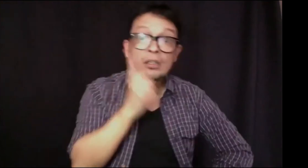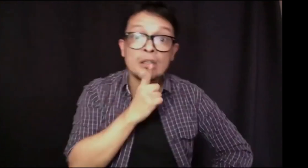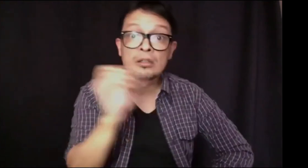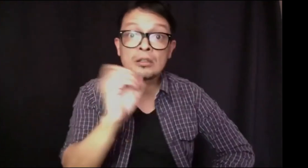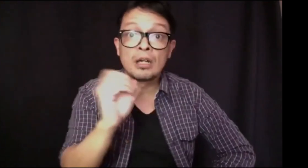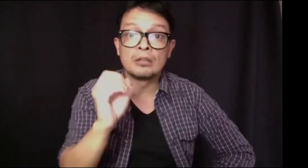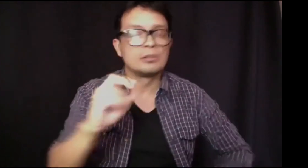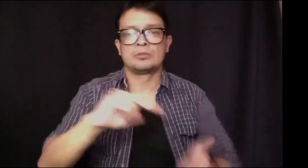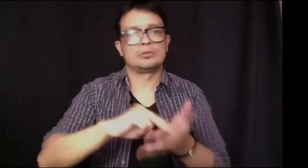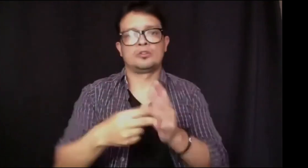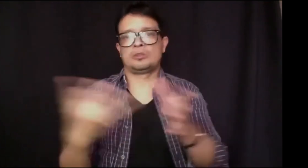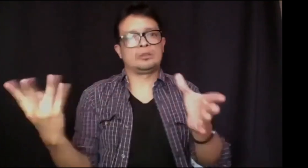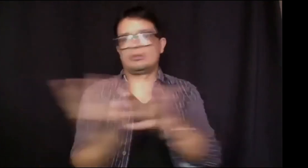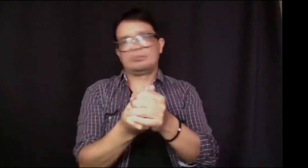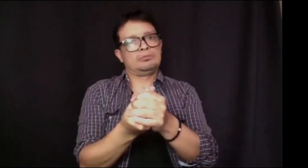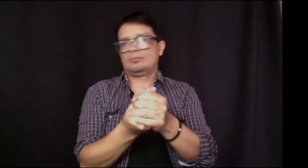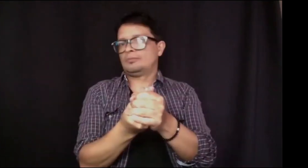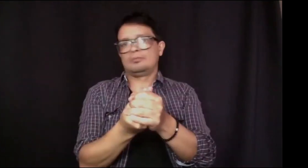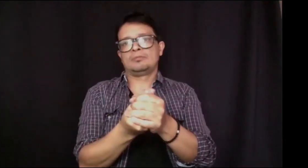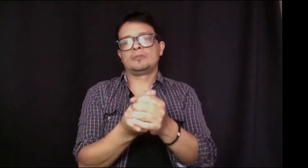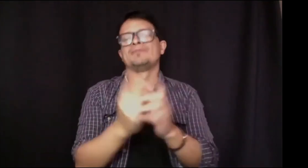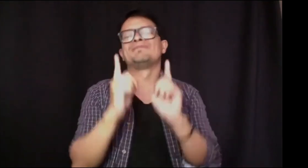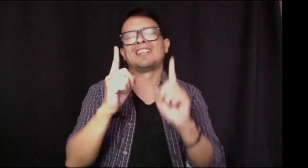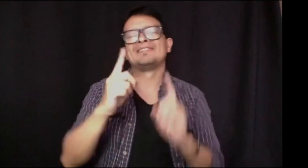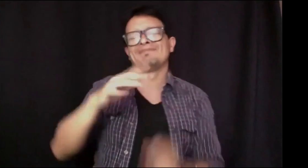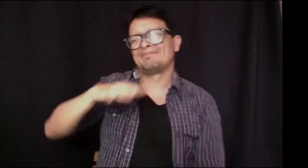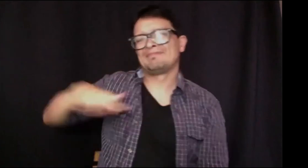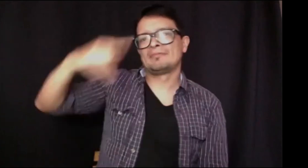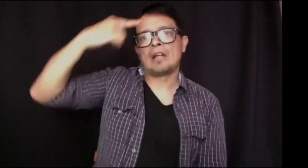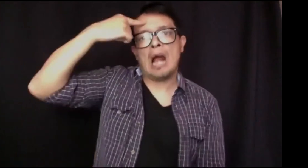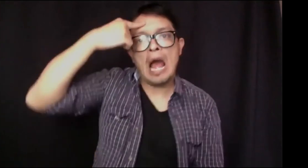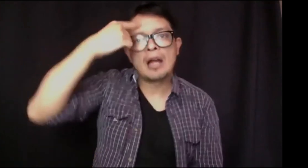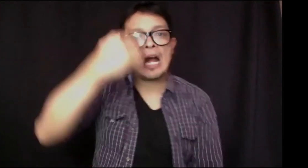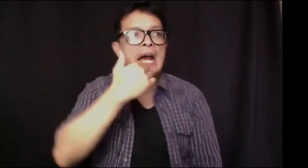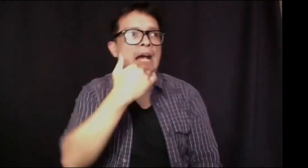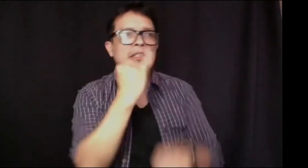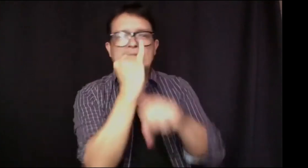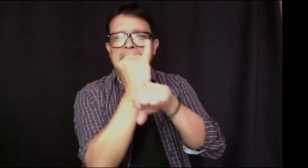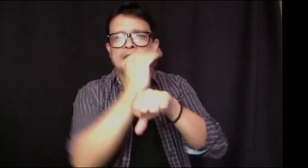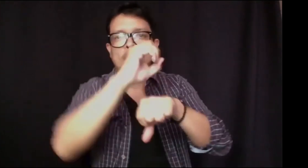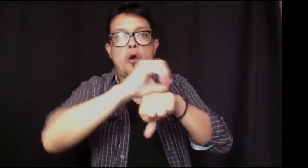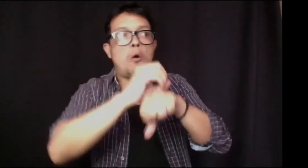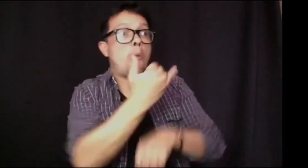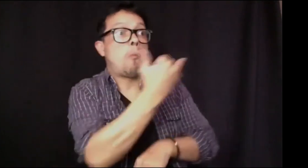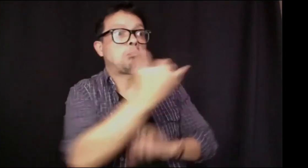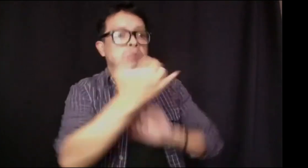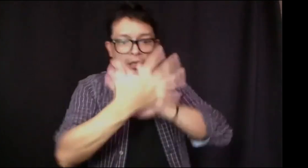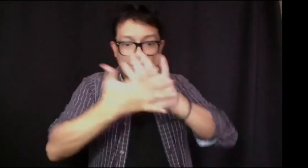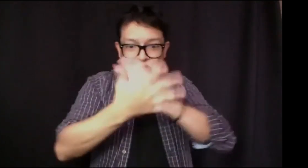cuando uno ve, por ejemplo, no hay sordos, entonces, realmente no hay inclusión, porque se estaba pensando en el acceso. Pero si no hay personas sordas, no estarían